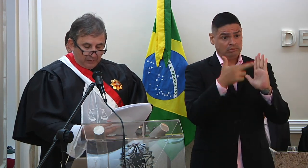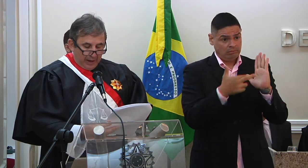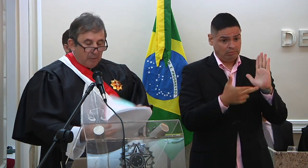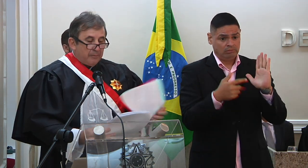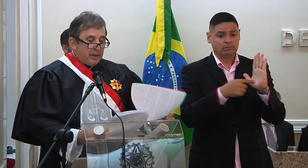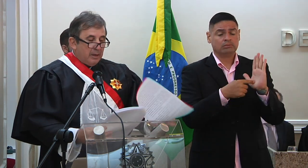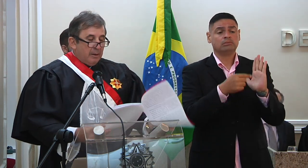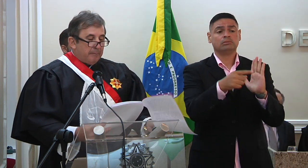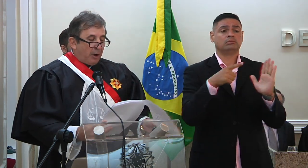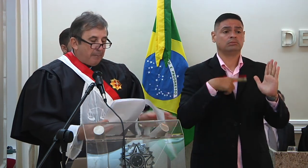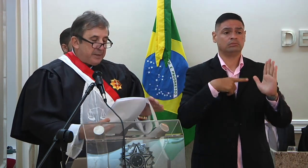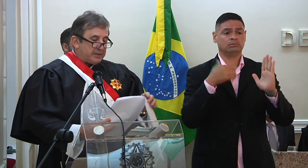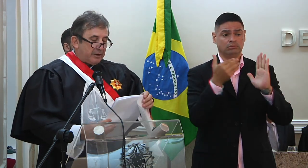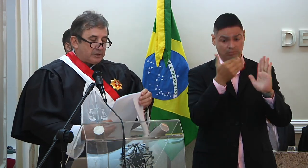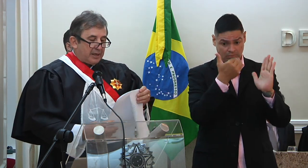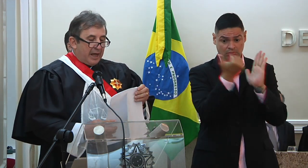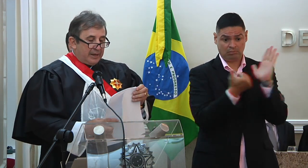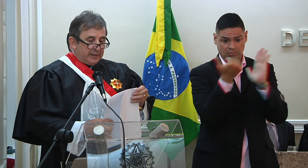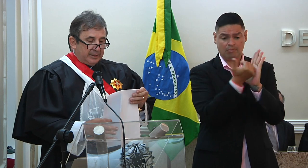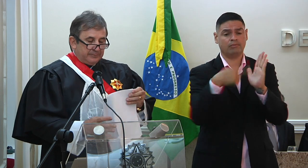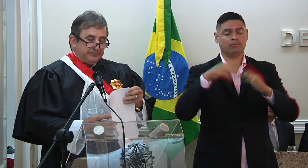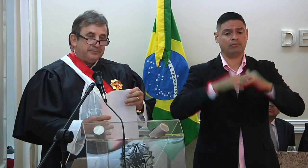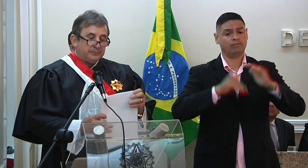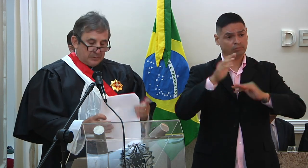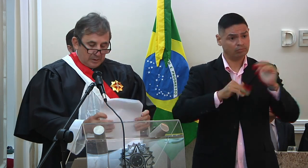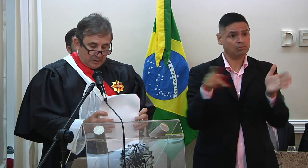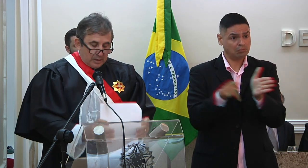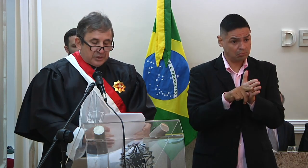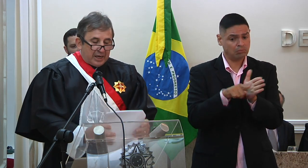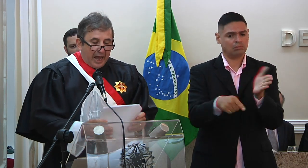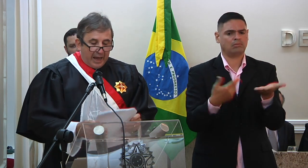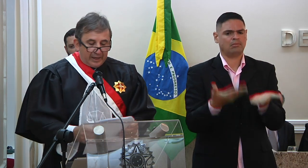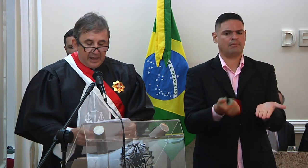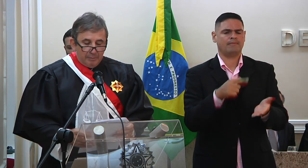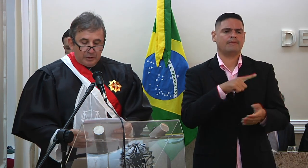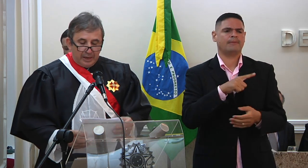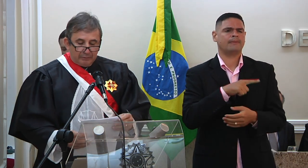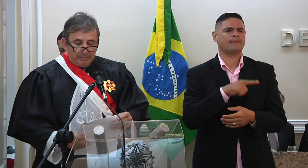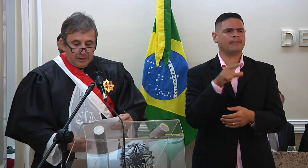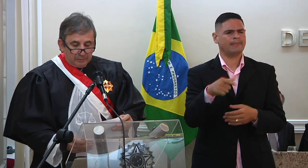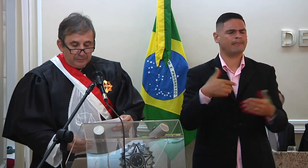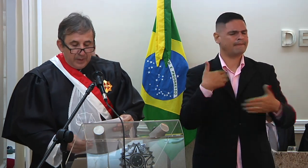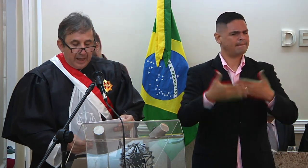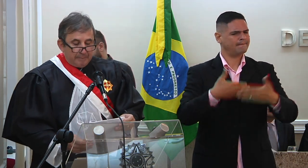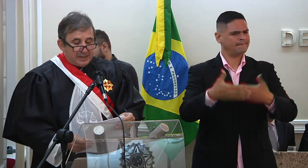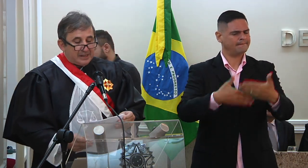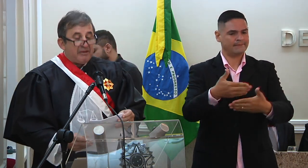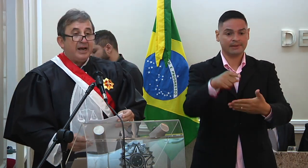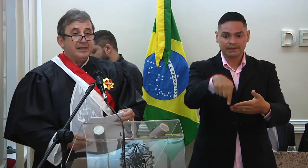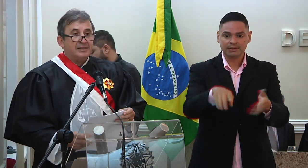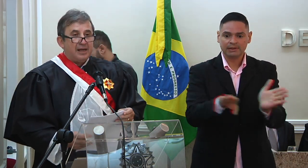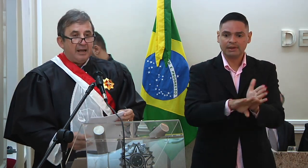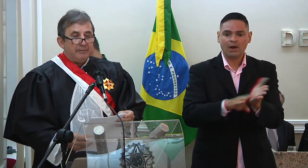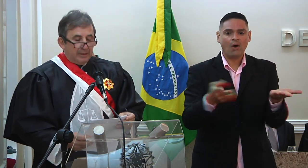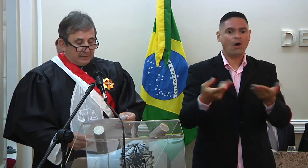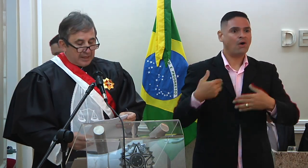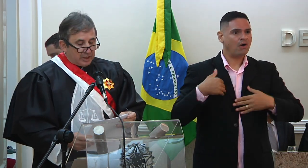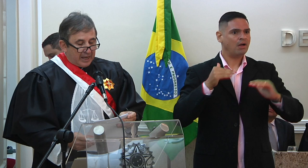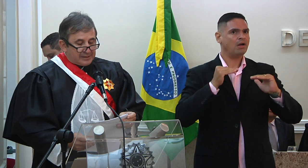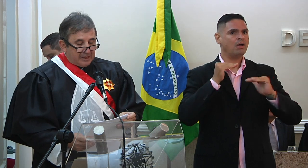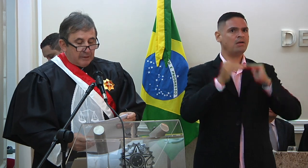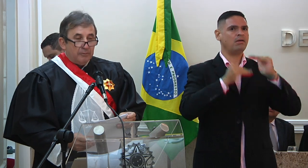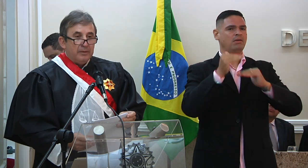ascensão profissional, próprias da nossa carreira. Chegar aqui, meu dileto amigo, é perseverança,